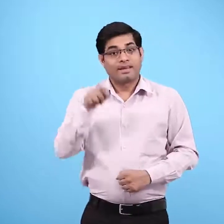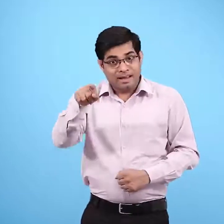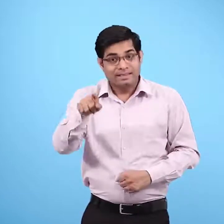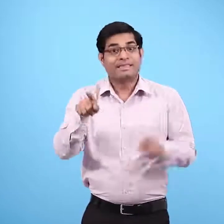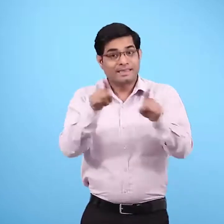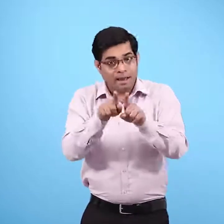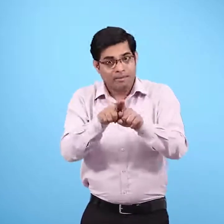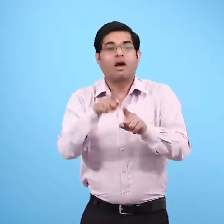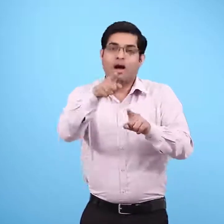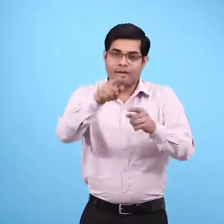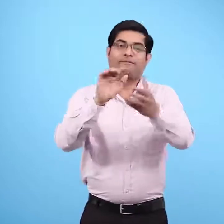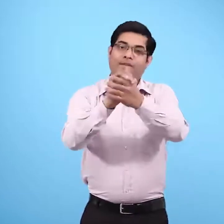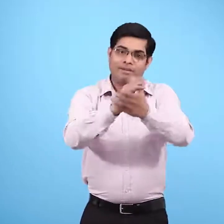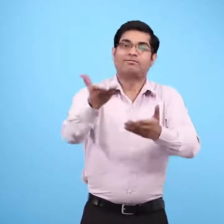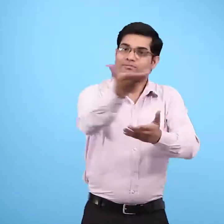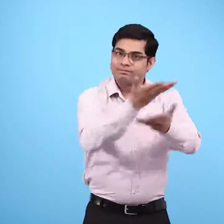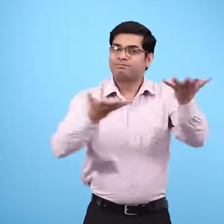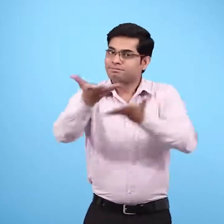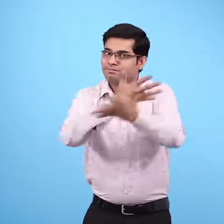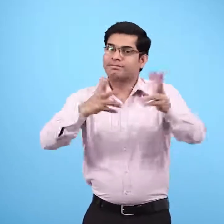उसके बारे में अपने साथियों को बताओ